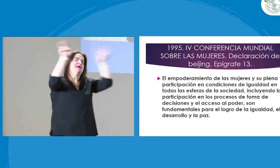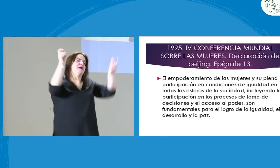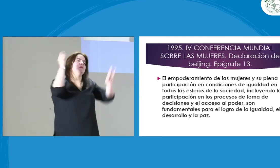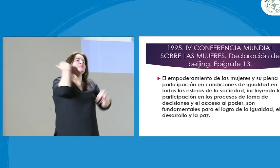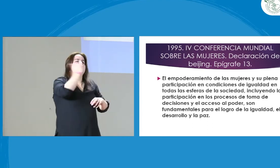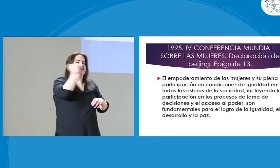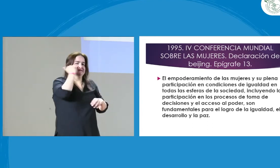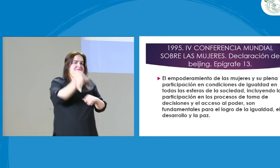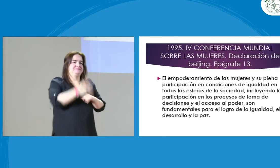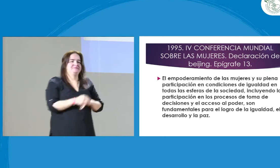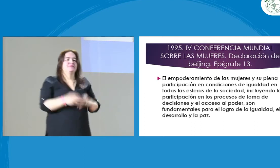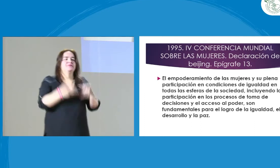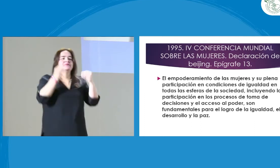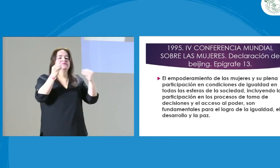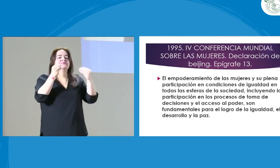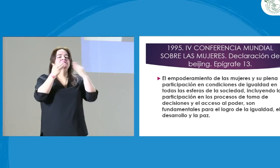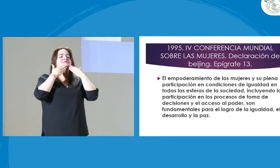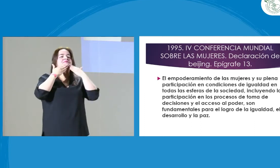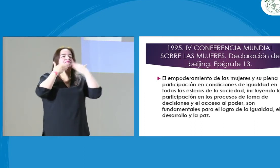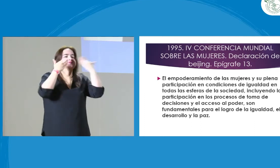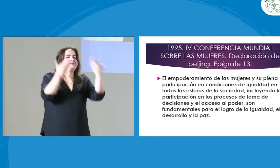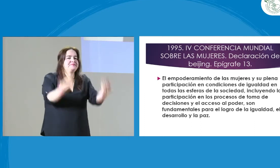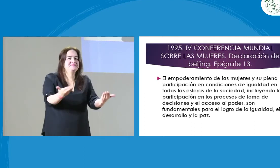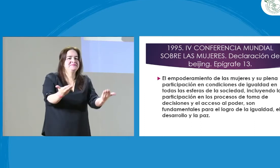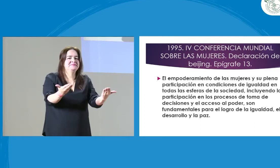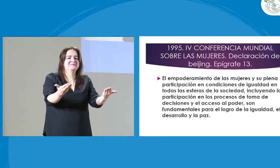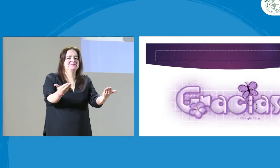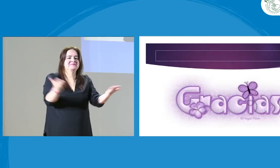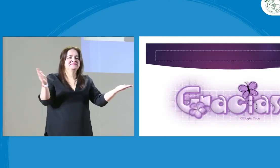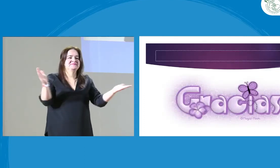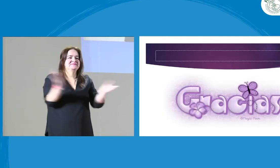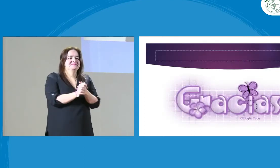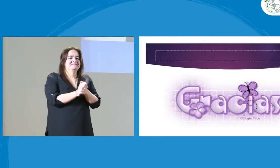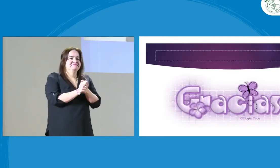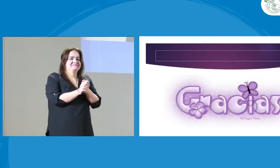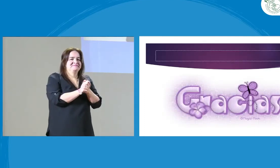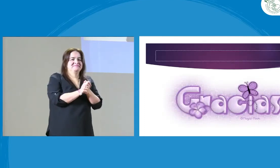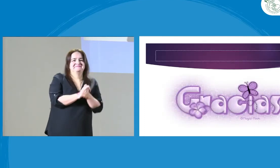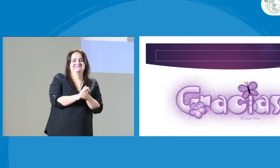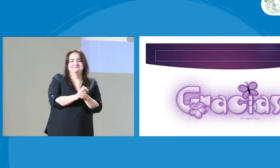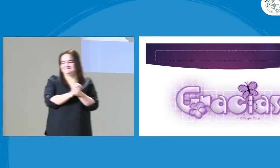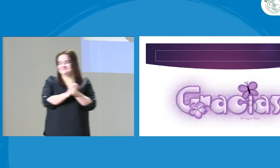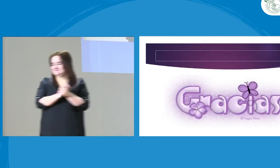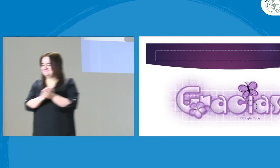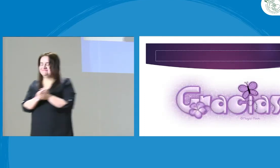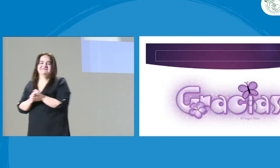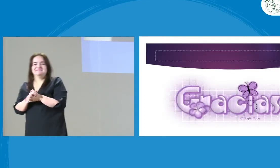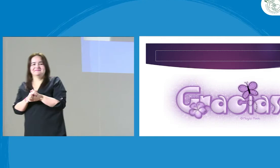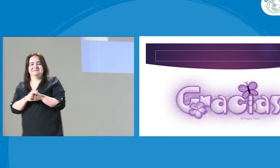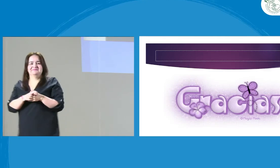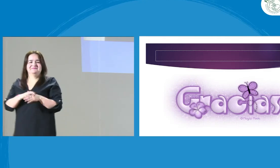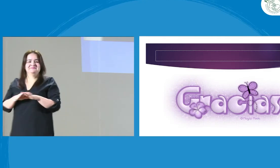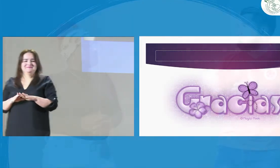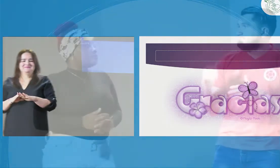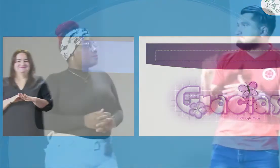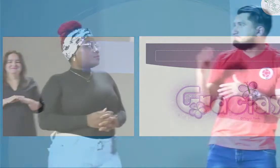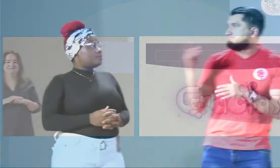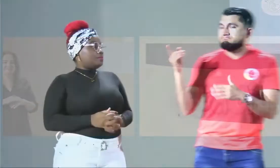tenemos diferentes temáticas que vamos a abordar para ustedes, mujeres, para que podamos unirnos y trabajar en pro de nosotras. Muchísimas gracias.